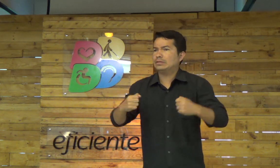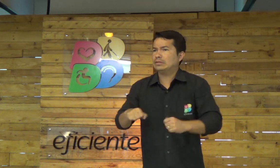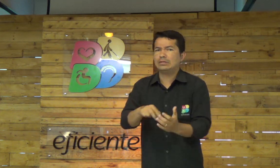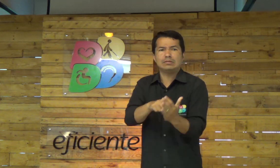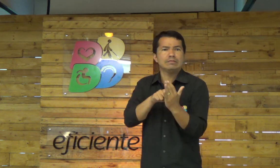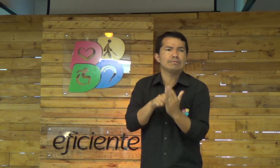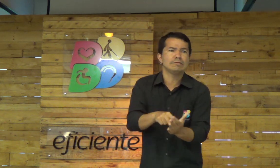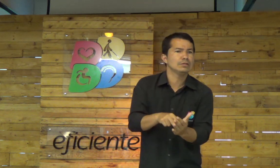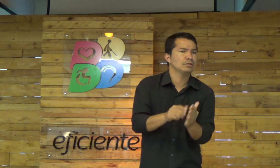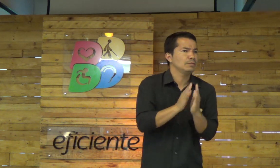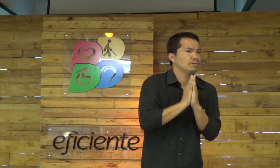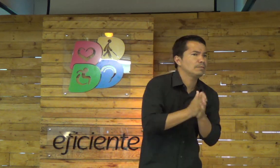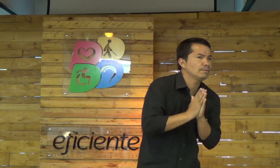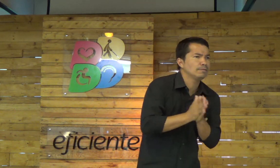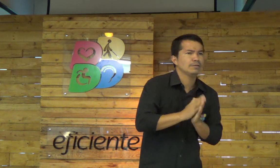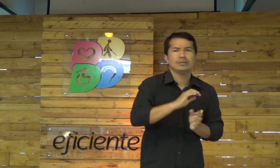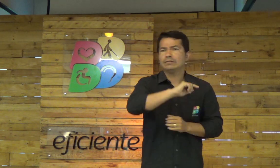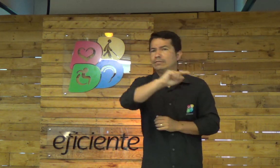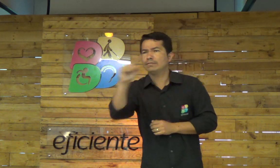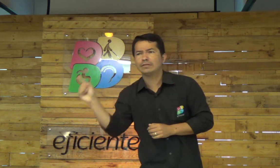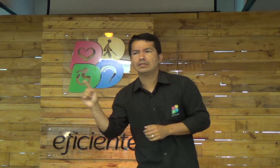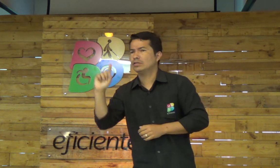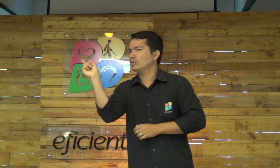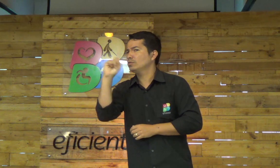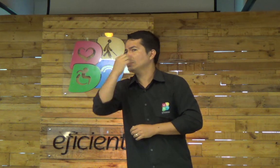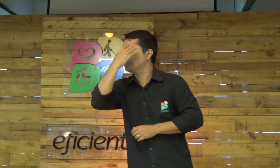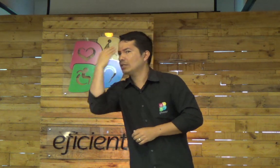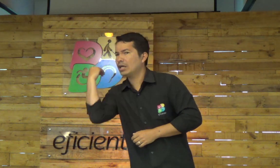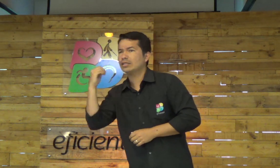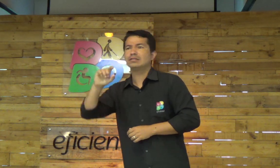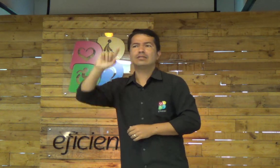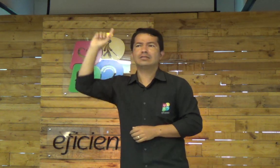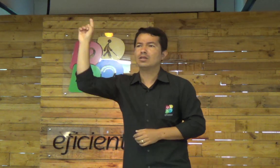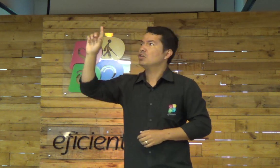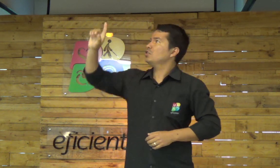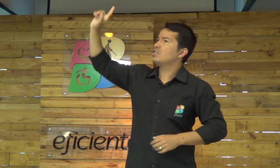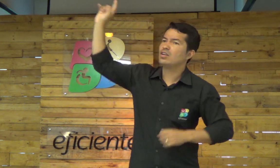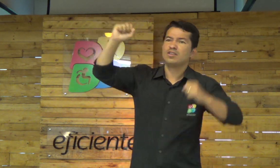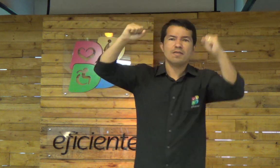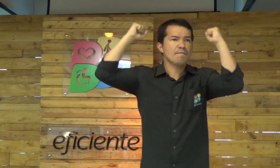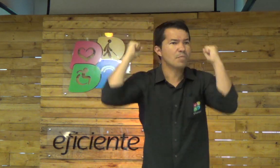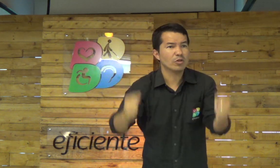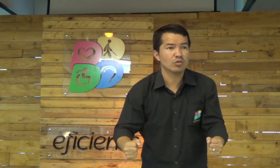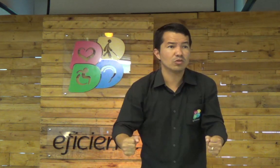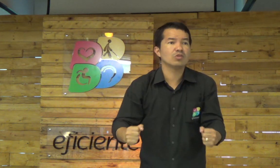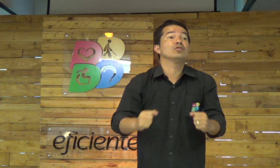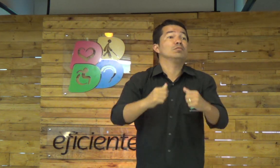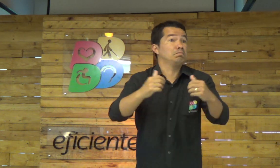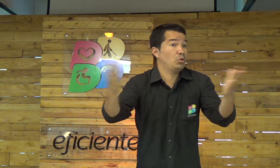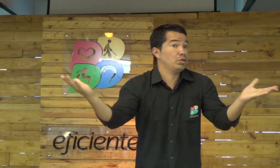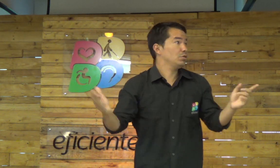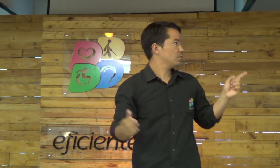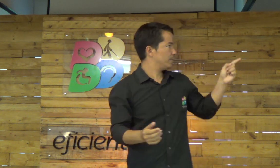Então, ele, por favor, vocês precisam ficar firmes, não esqueçam de Deus. Deus é poderoso.